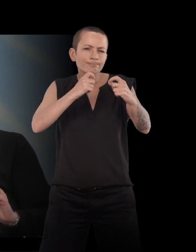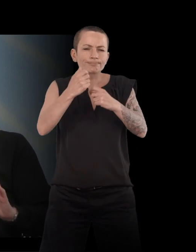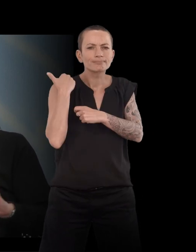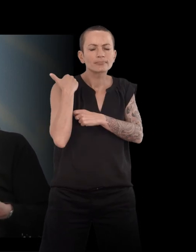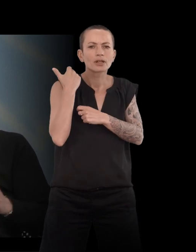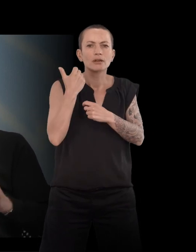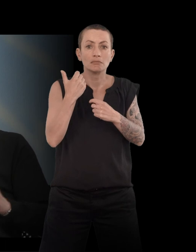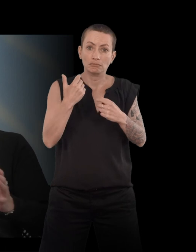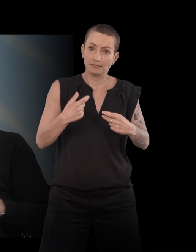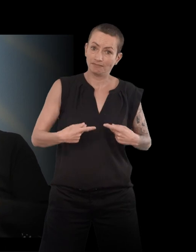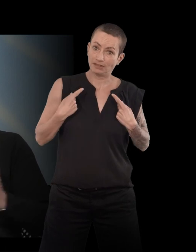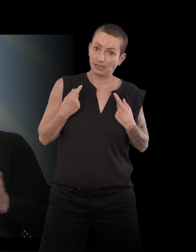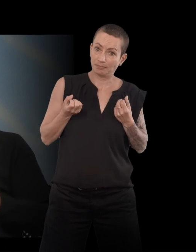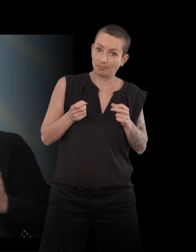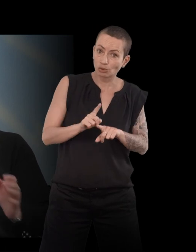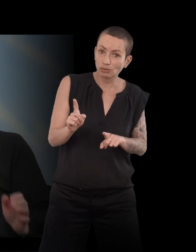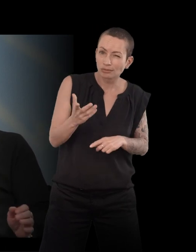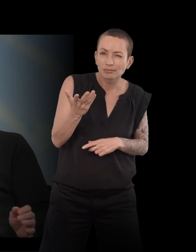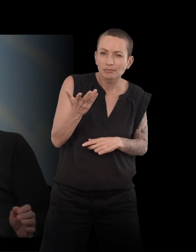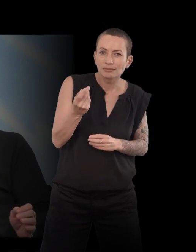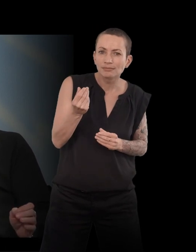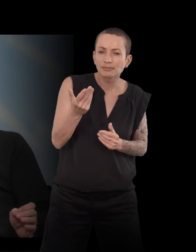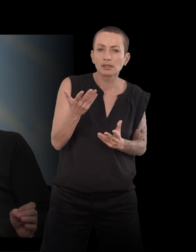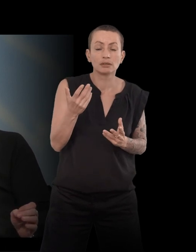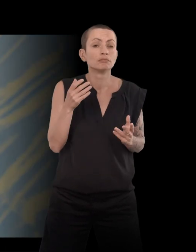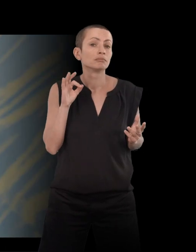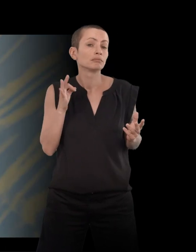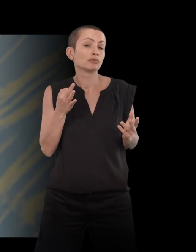La vie n pas sûre, c'est un espèce de… Oui. Je crois qu'on peut tout dire.